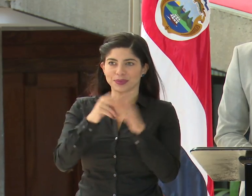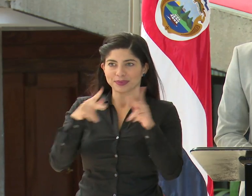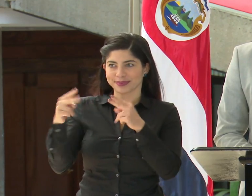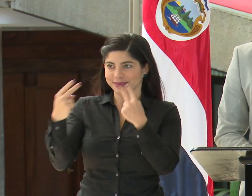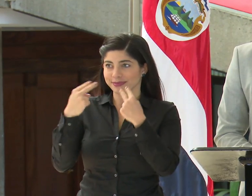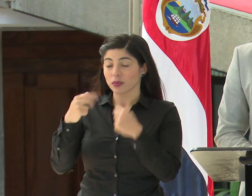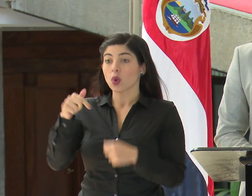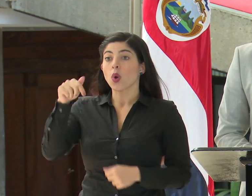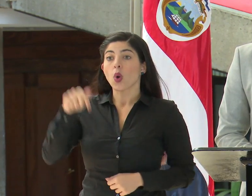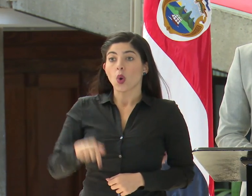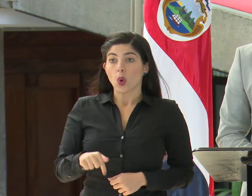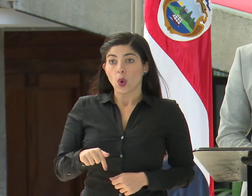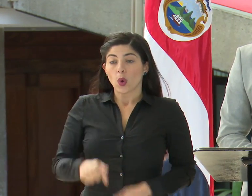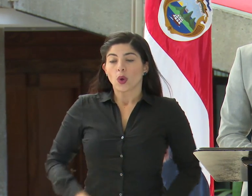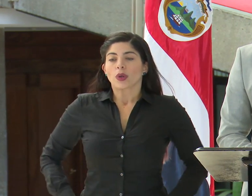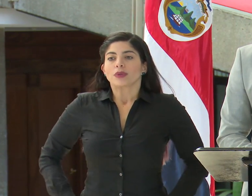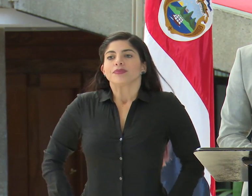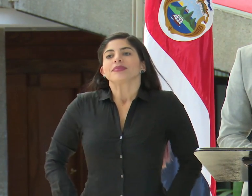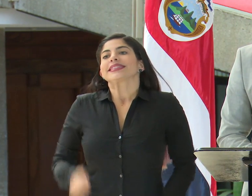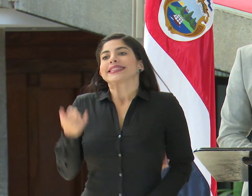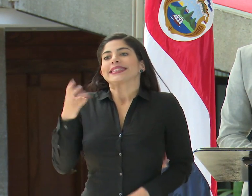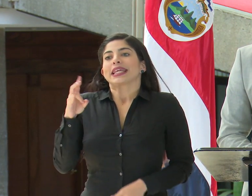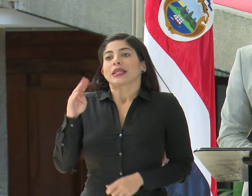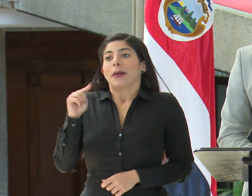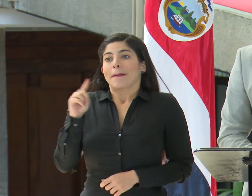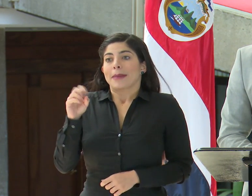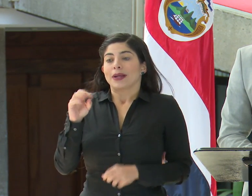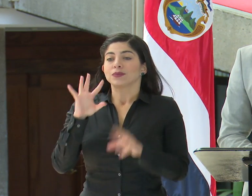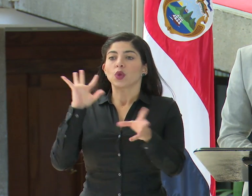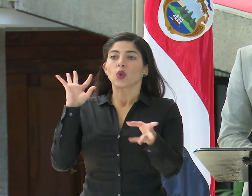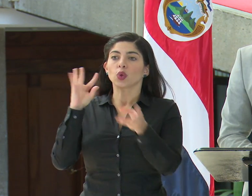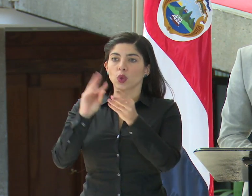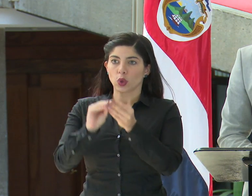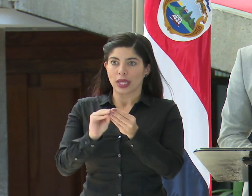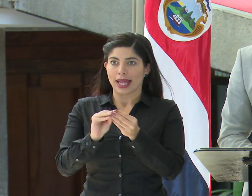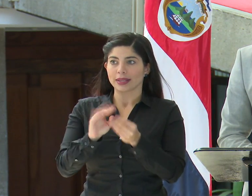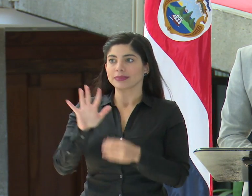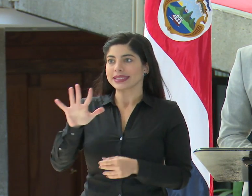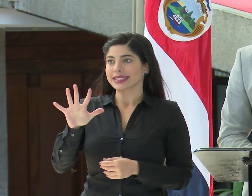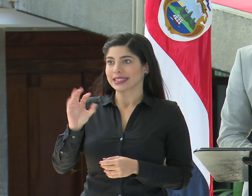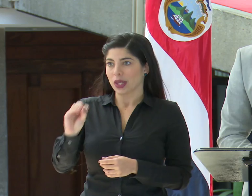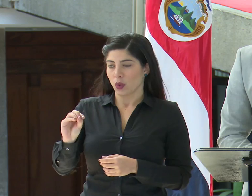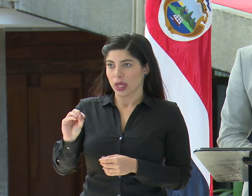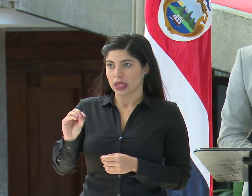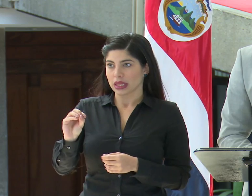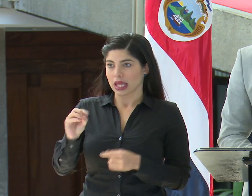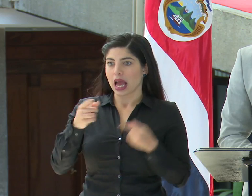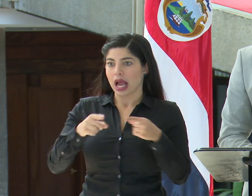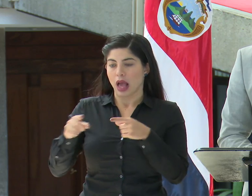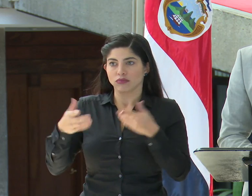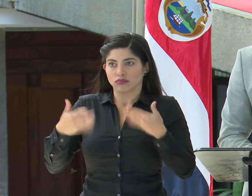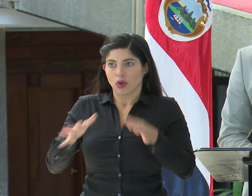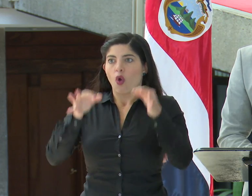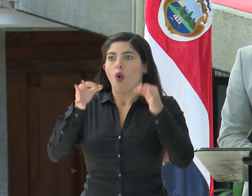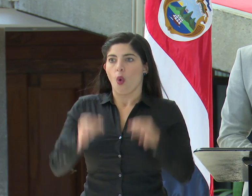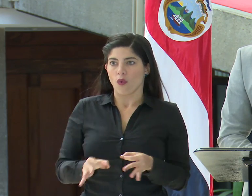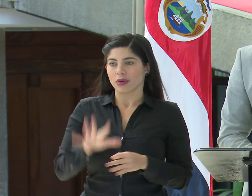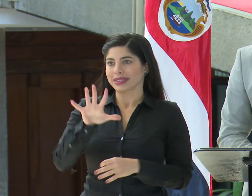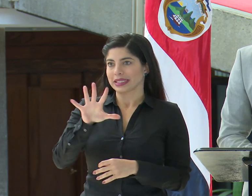Hoy tenemos el 17 de marzo un total de 50 casos confirmados